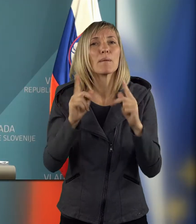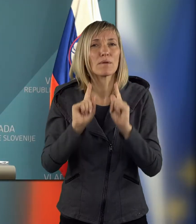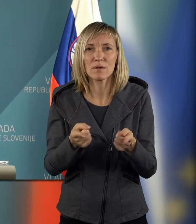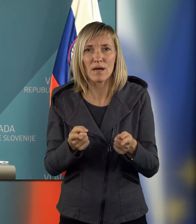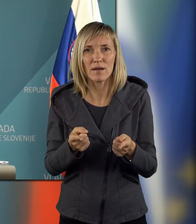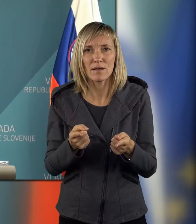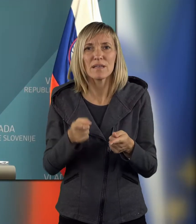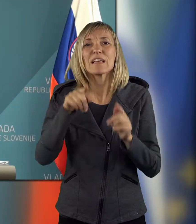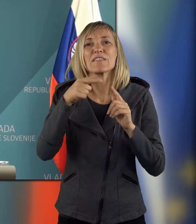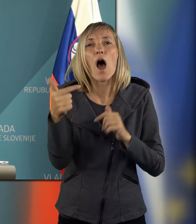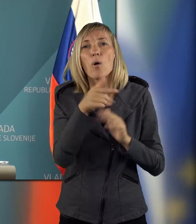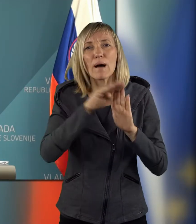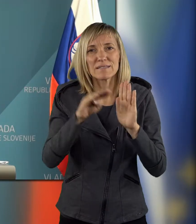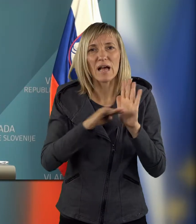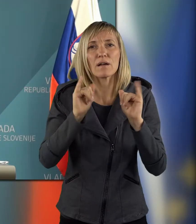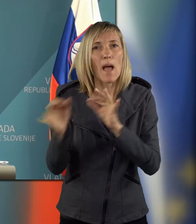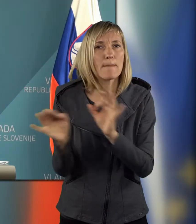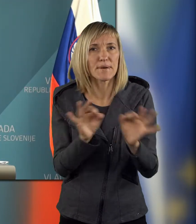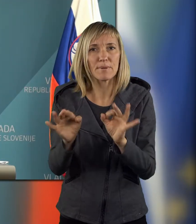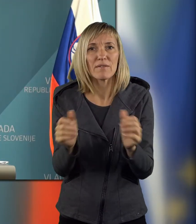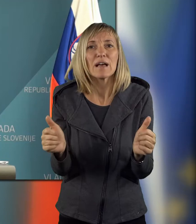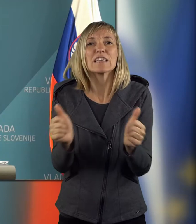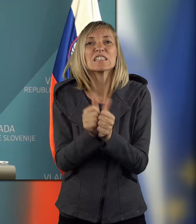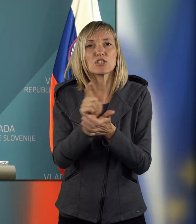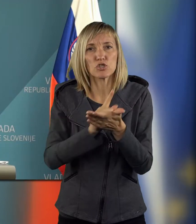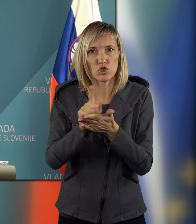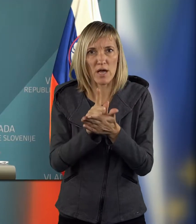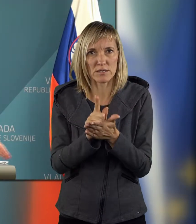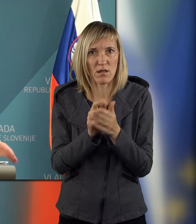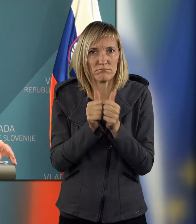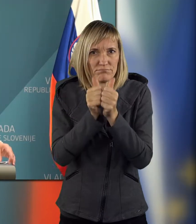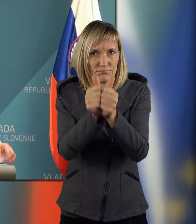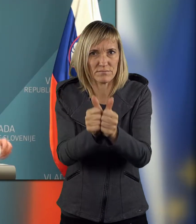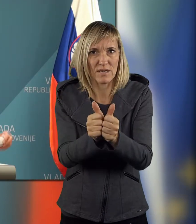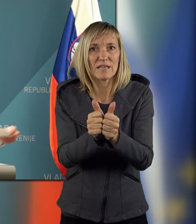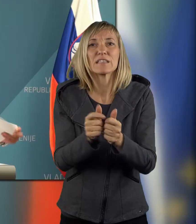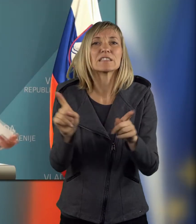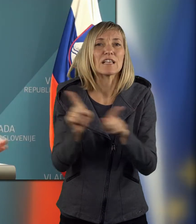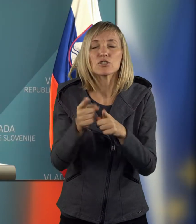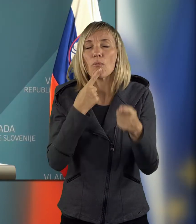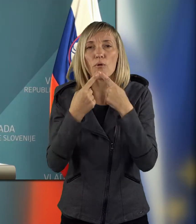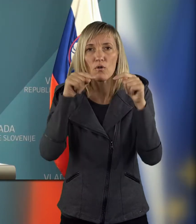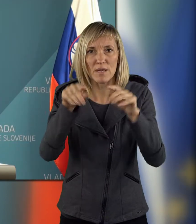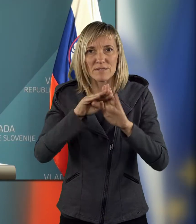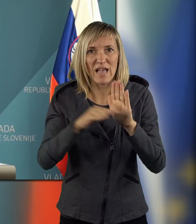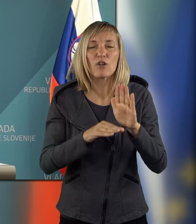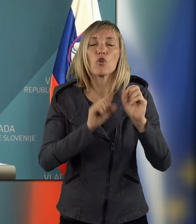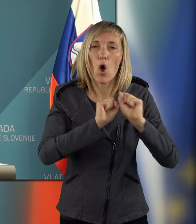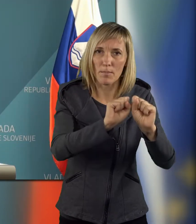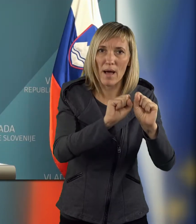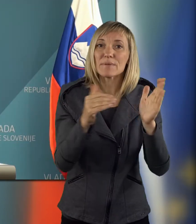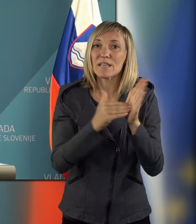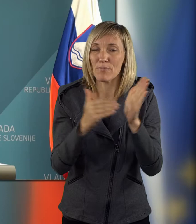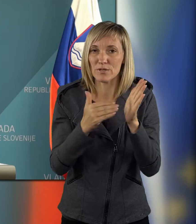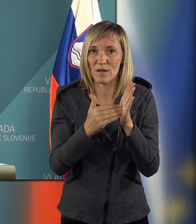je, da pa zakona sta se pripravljala sočasno in da tudi sta obravnavana sočasno, govorim seveda o zakonu obrambi, ki